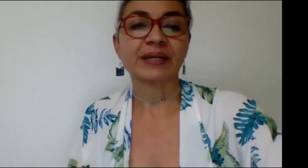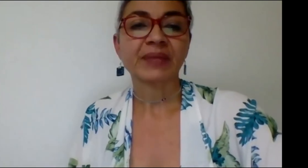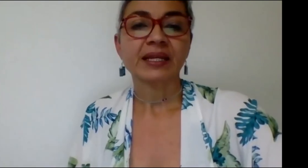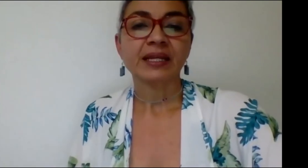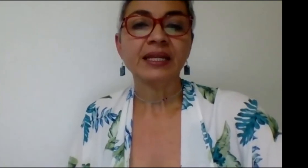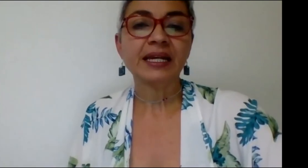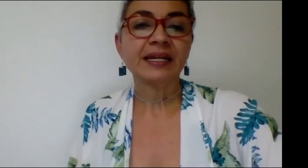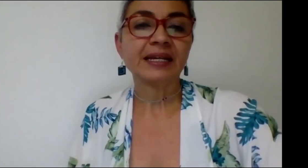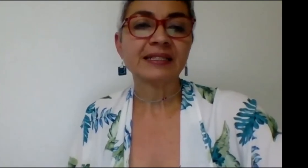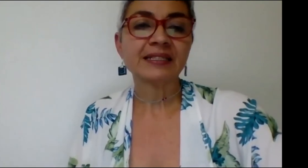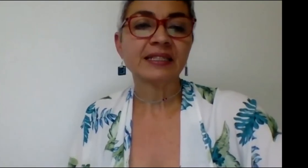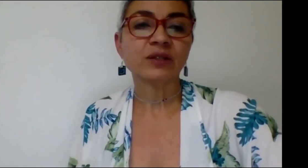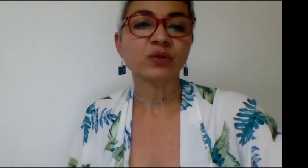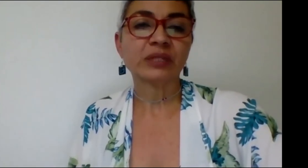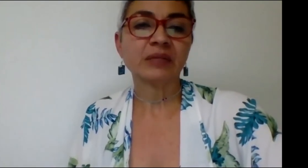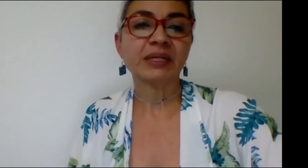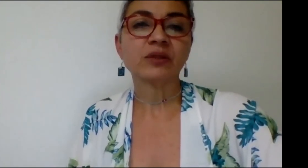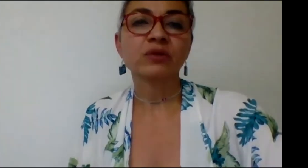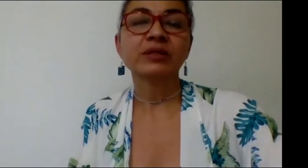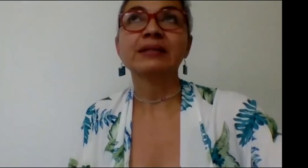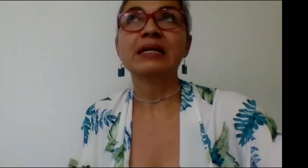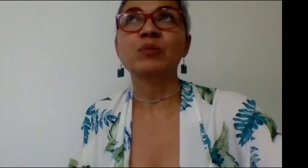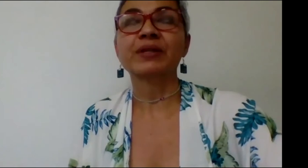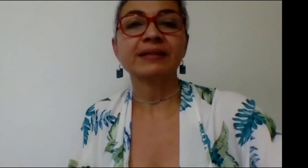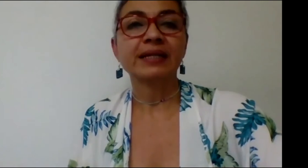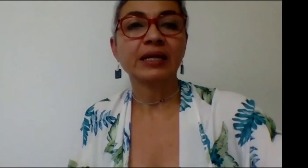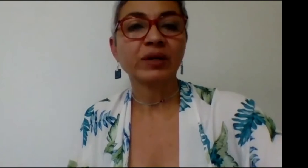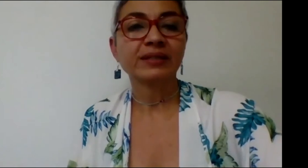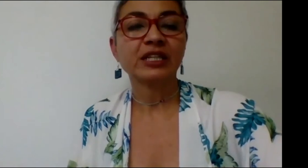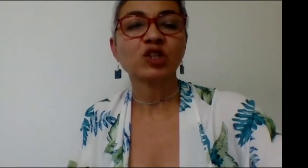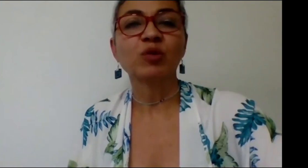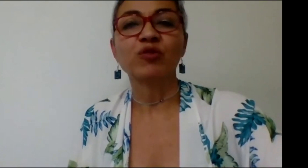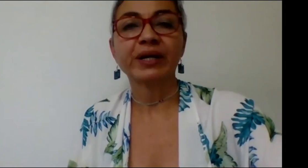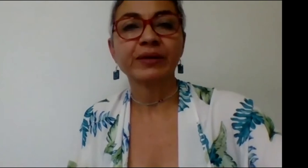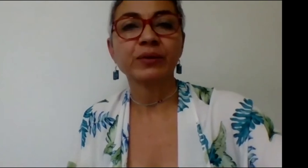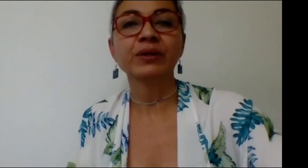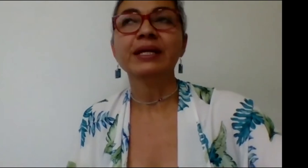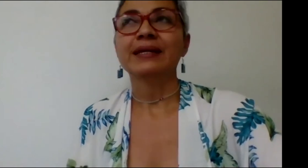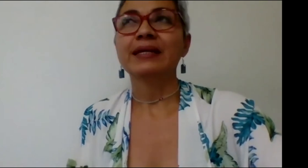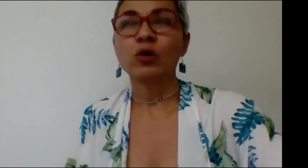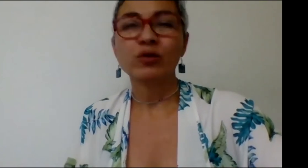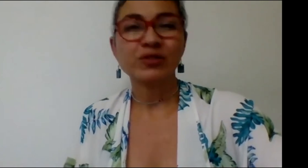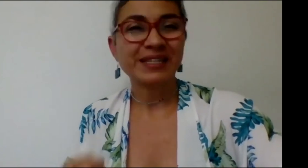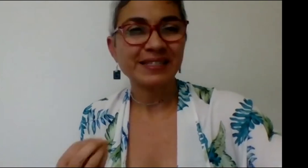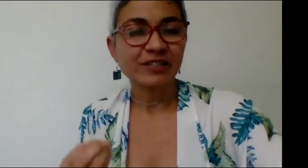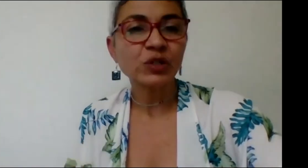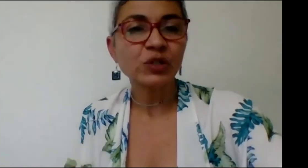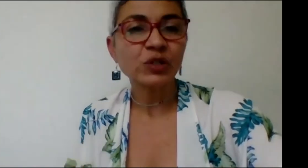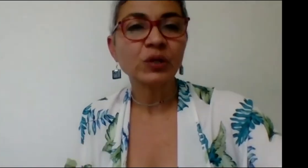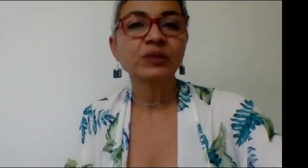y en ese sentido ustedes ven entonces la importancia de la lengua de señas como un factor de concienciación